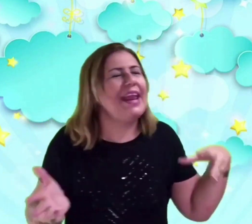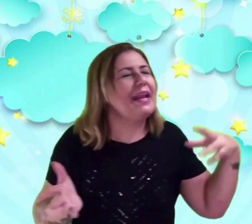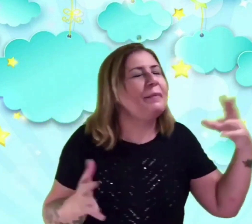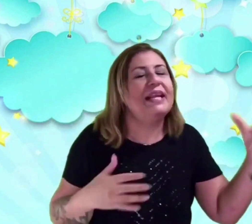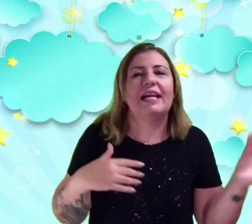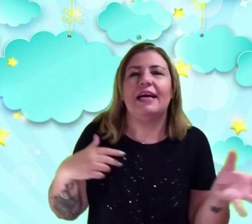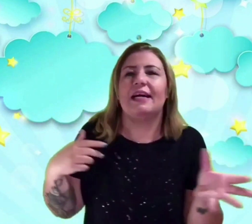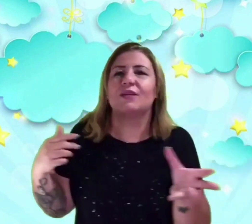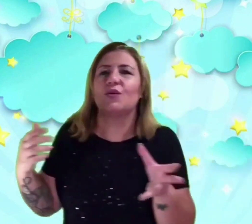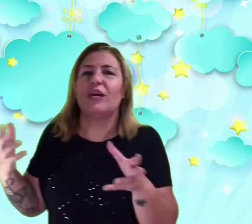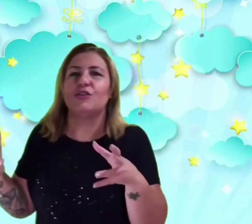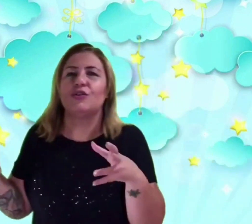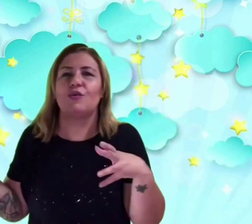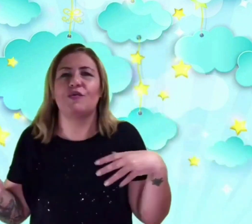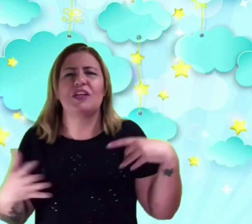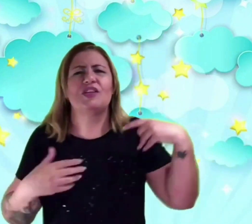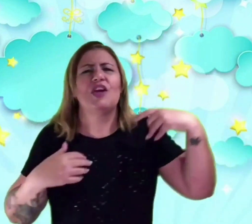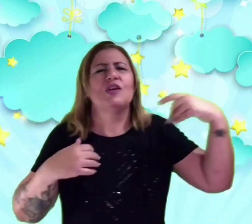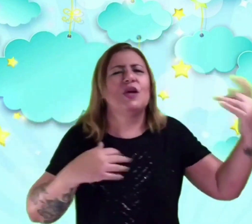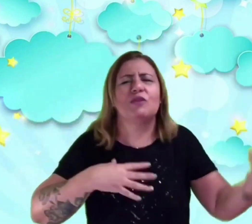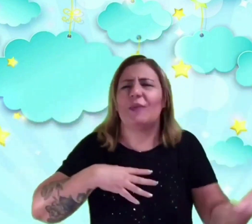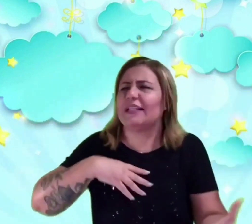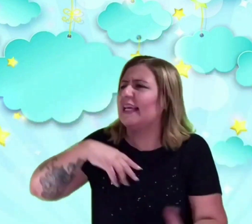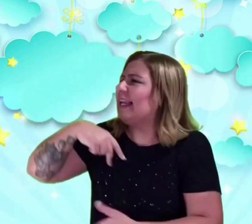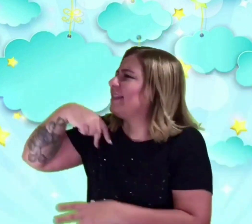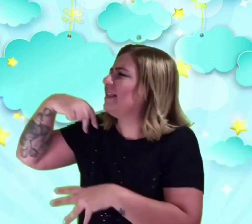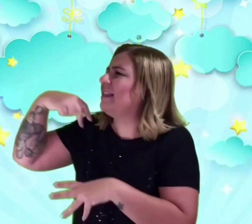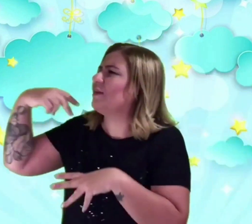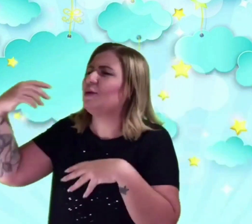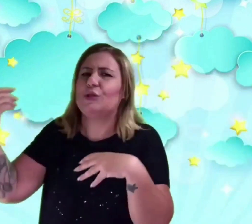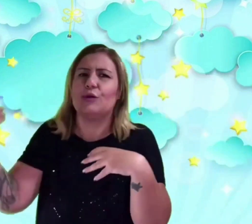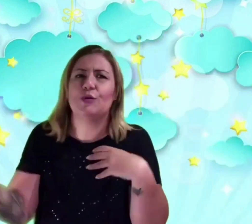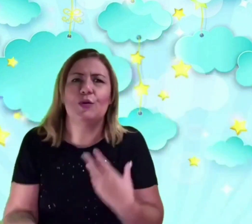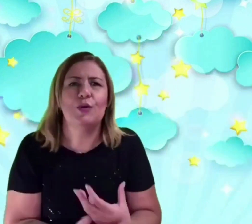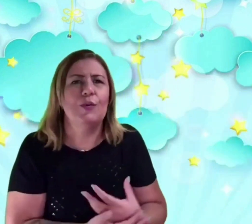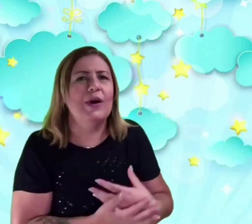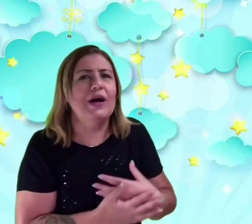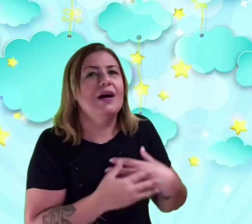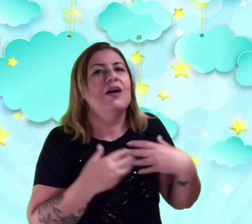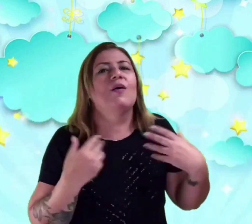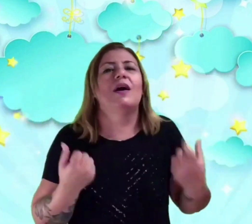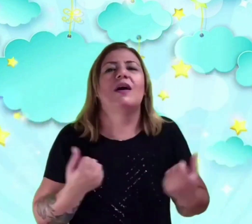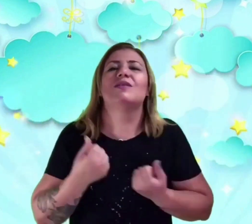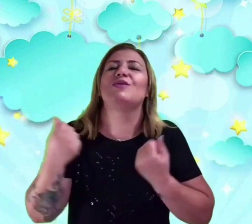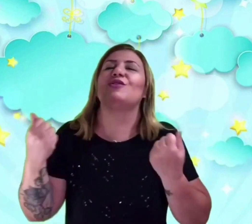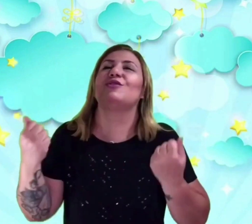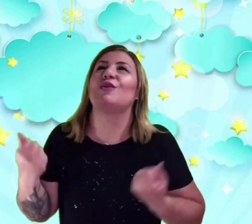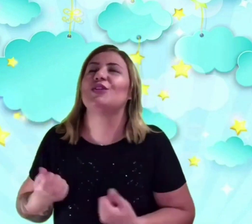Ele brincando com as nuvens. Som de bateria está dentro de uma. Quantos sons